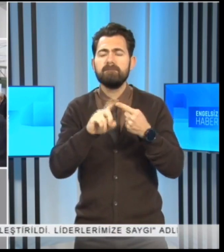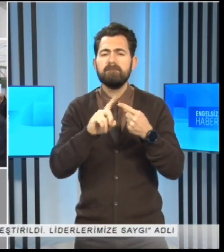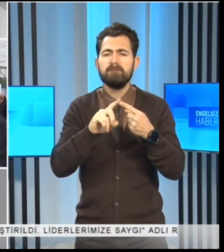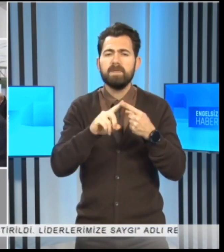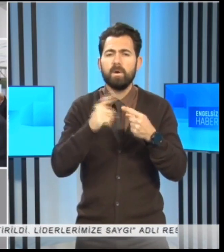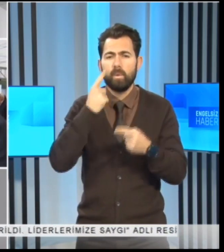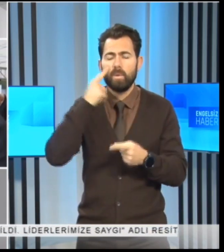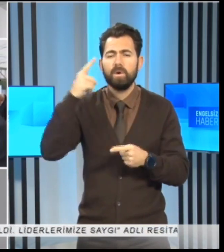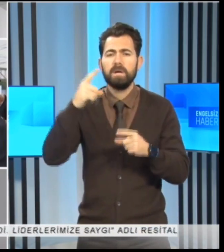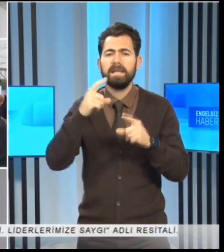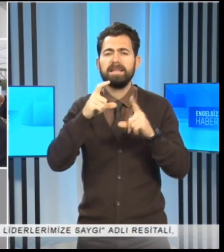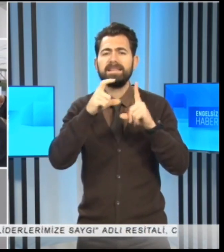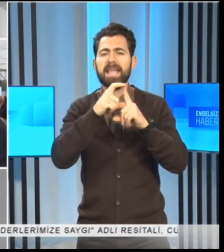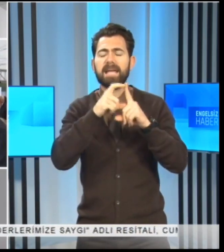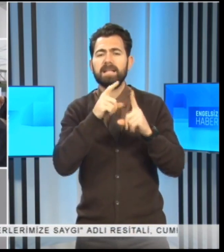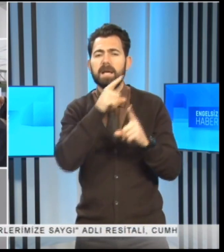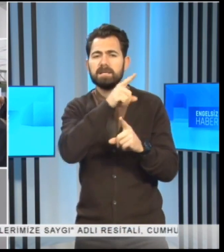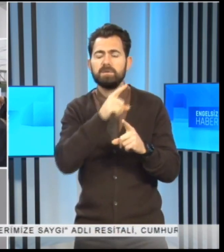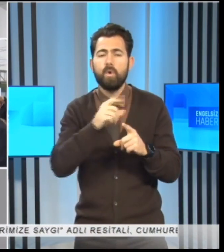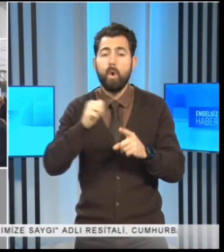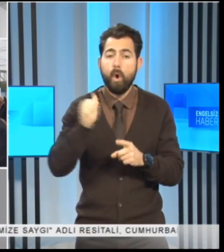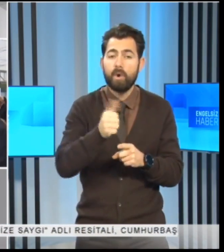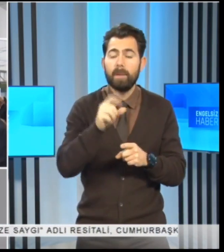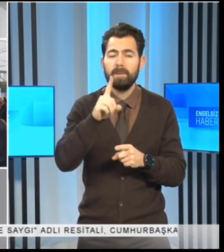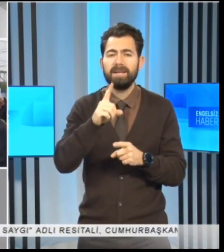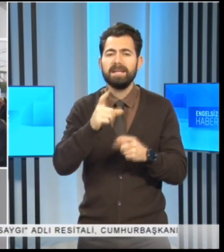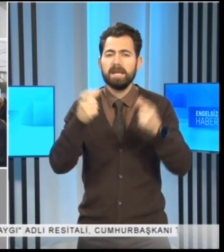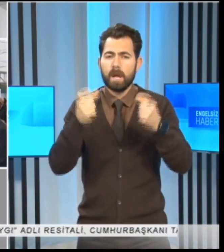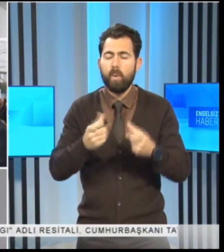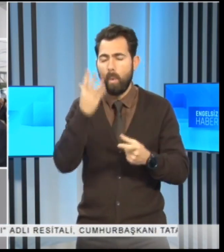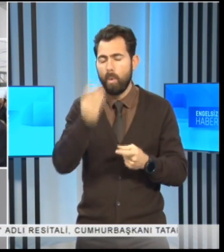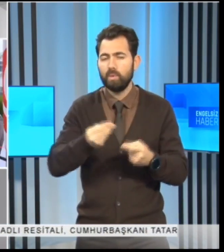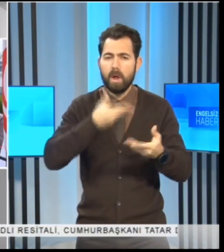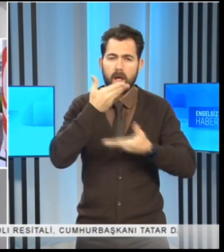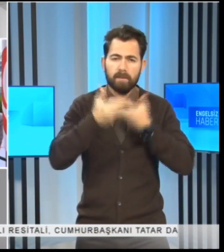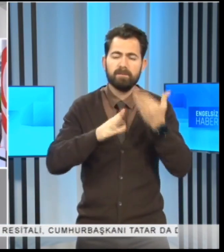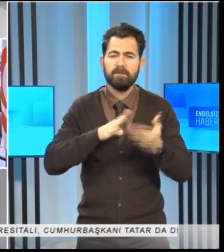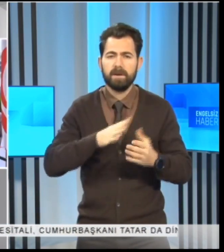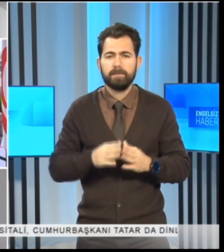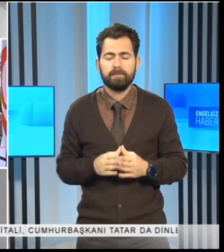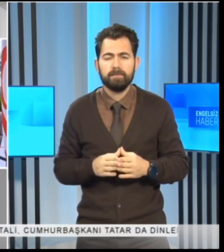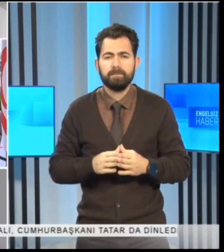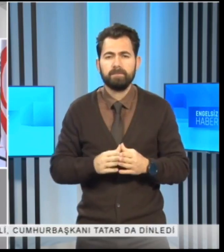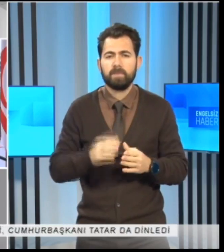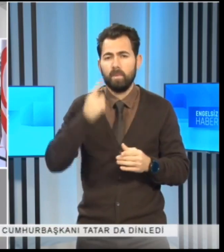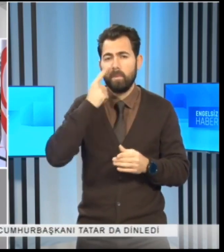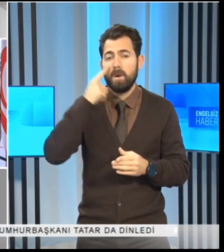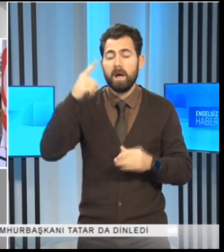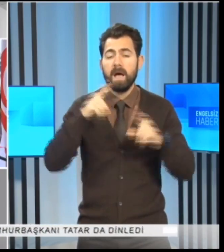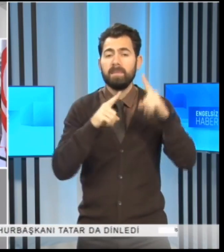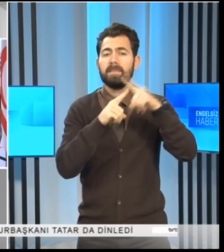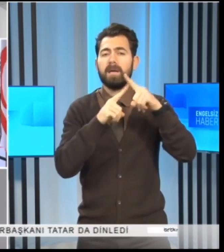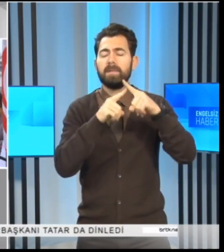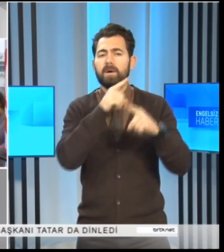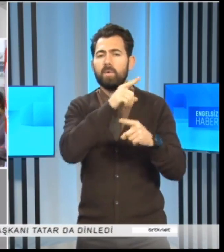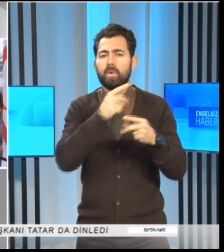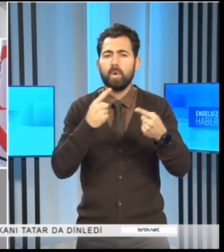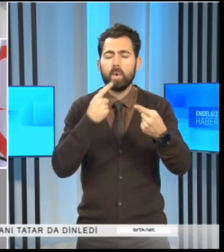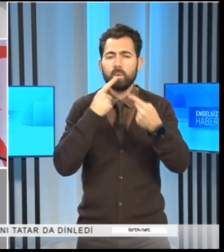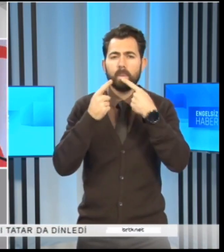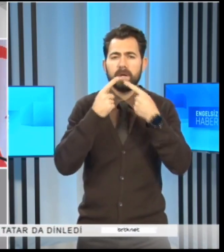Cumhurbaşkanı Denktaş'ın önemli bir yeri olduğuna vurgu yapıldı. Cumhurbaşkanı Tatar